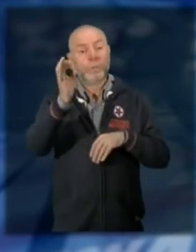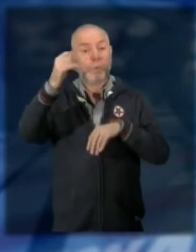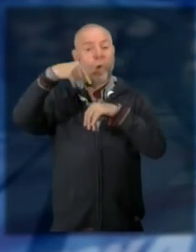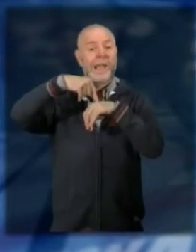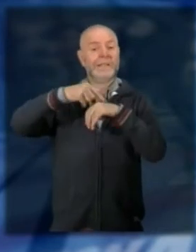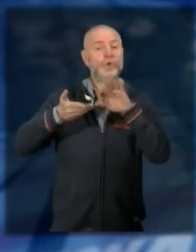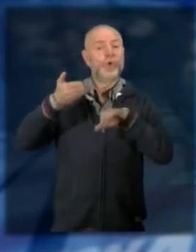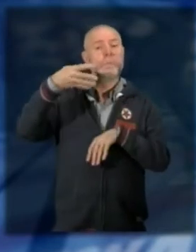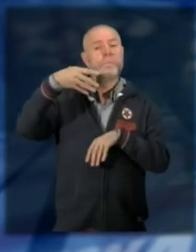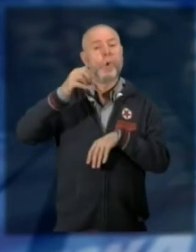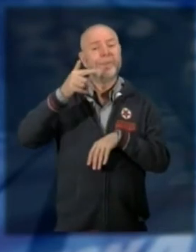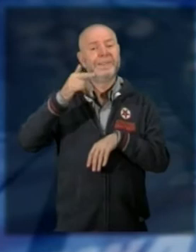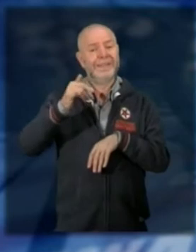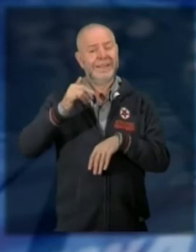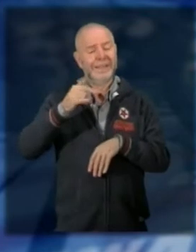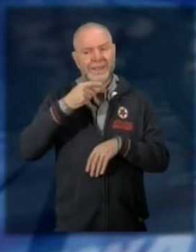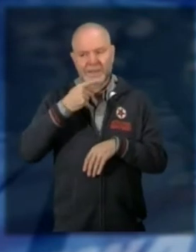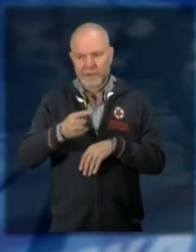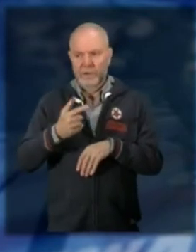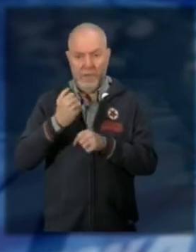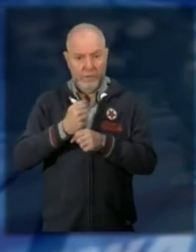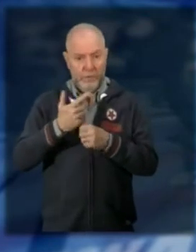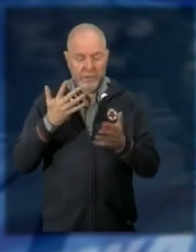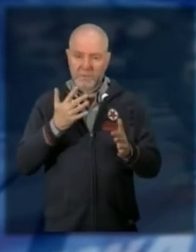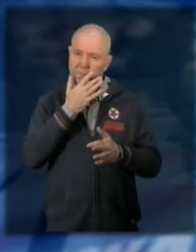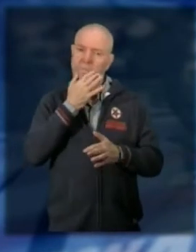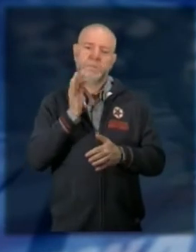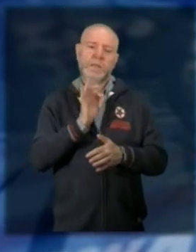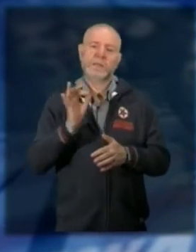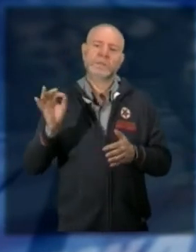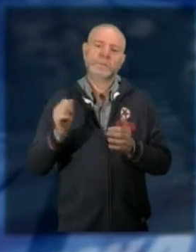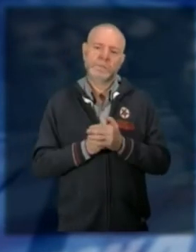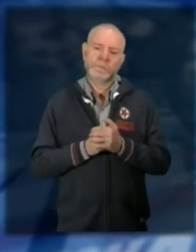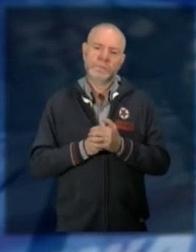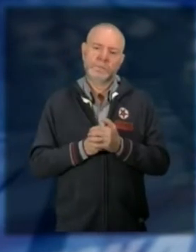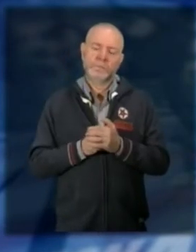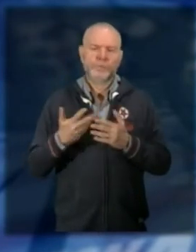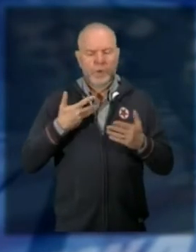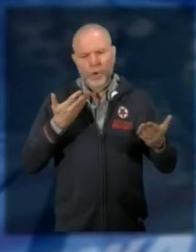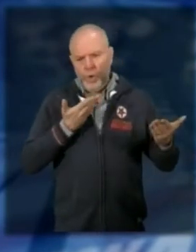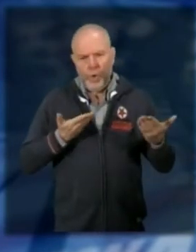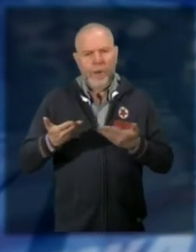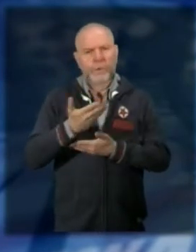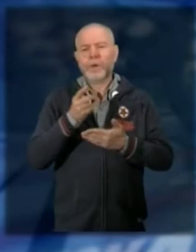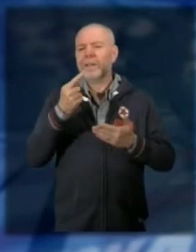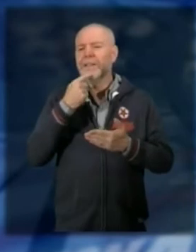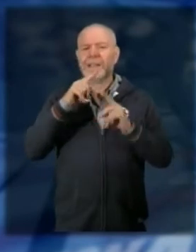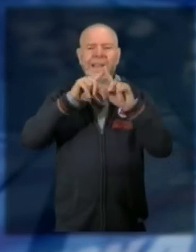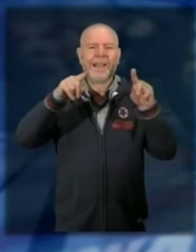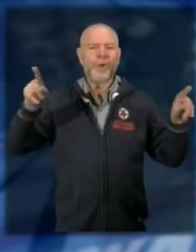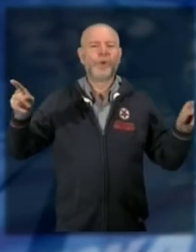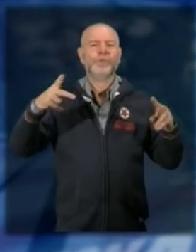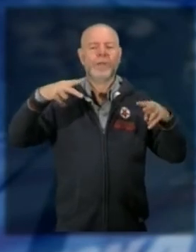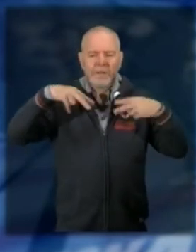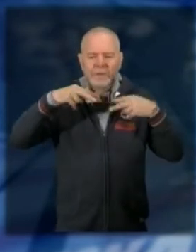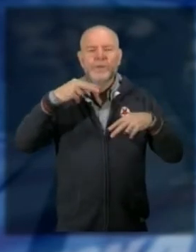Alessandro Monti il lavoro ultimato sarà meraviglioso assicura la collaborazione insieme ai ristoratori del lungo lago